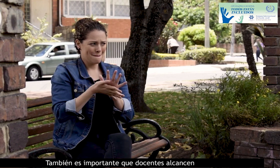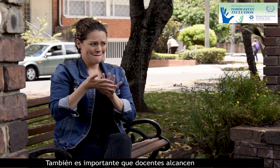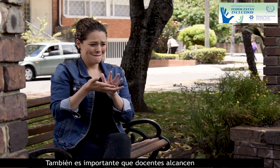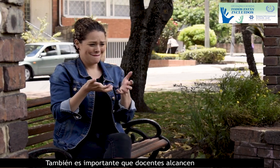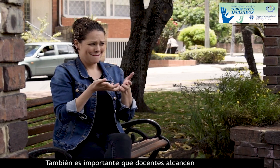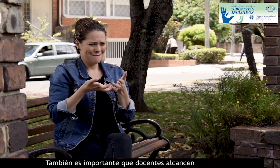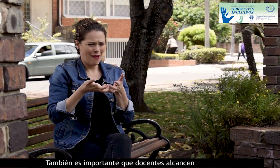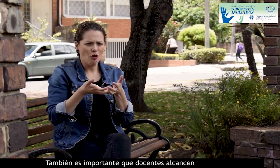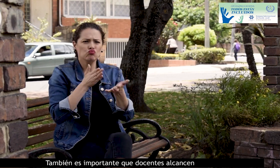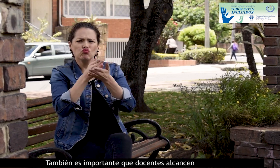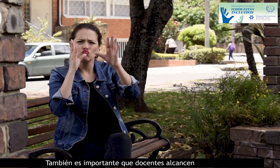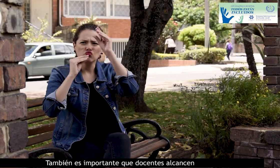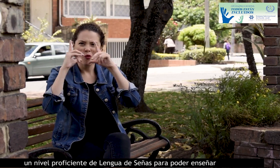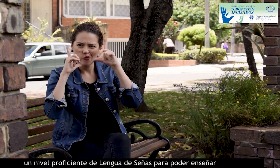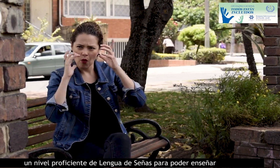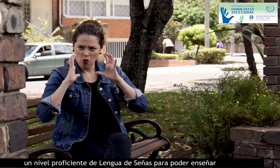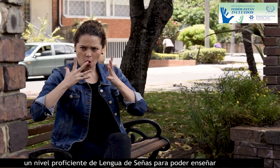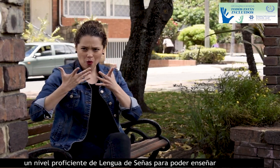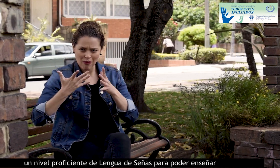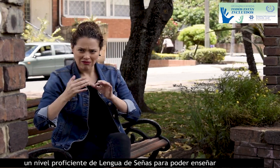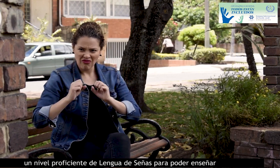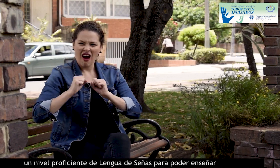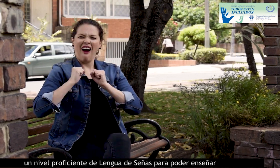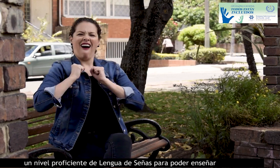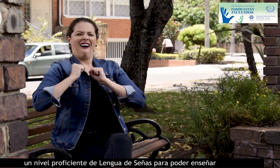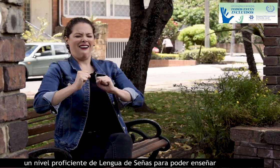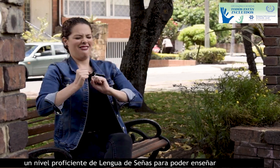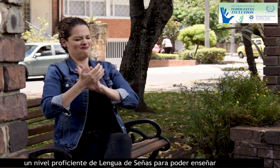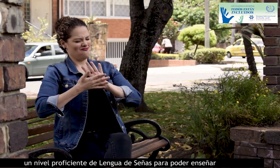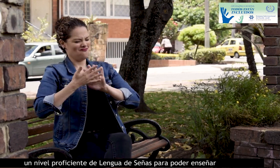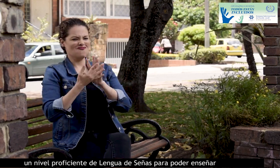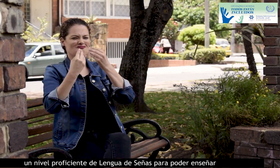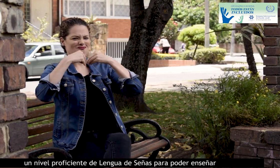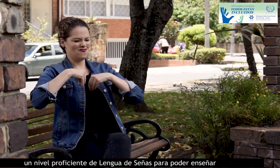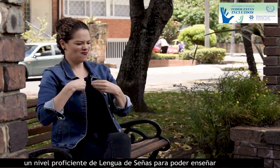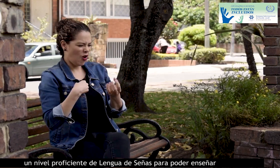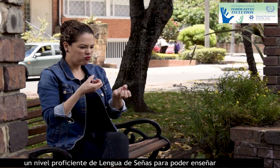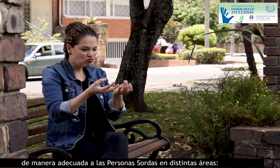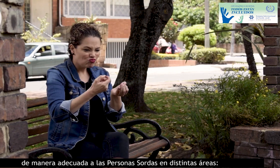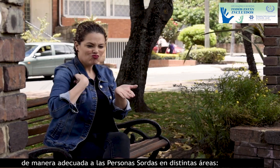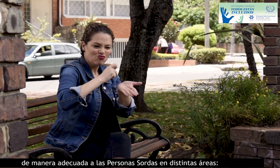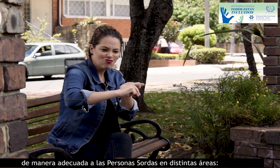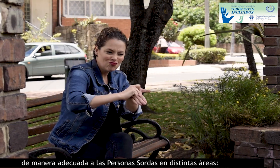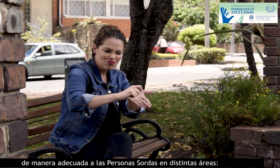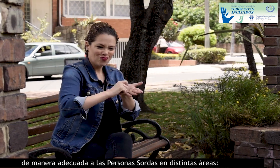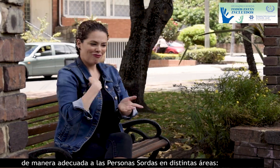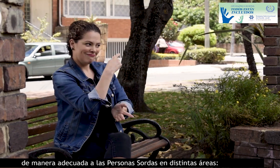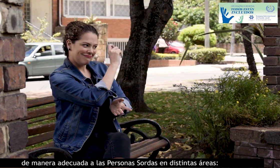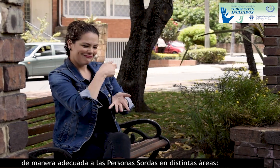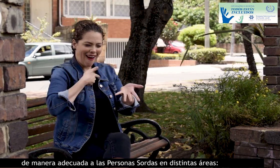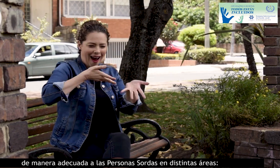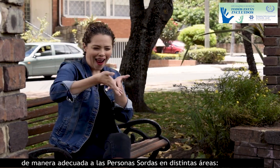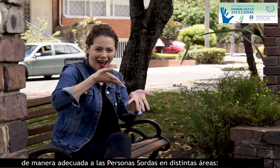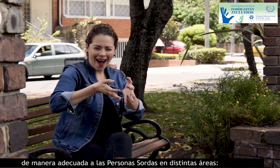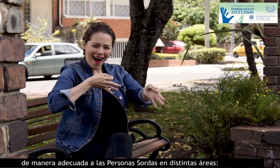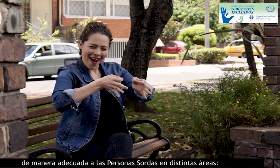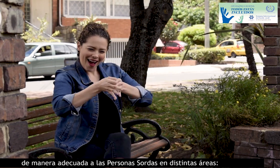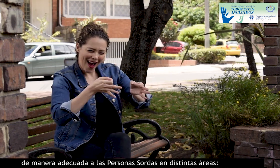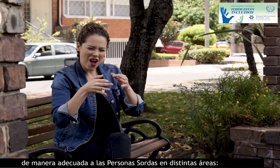También es importante que docentes alcancen un nivel proficiente de lengua de señas para poder enseñar de manera adecuada a las